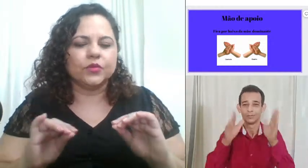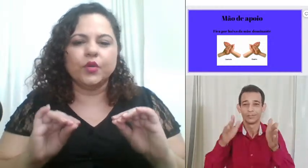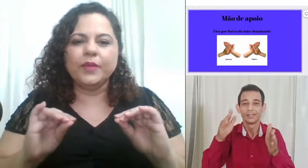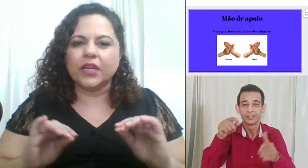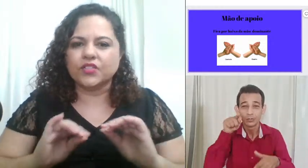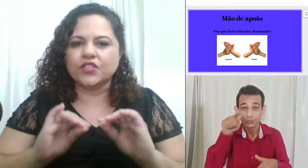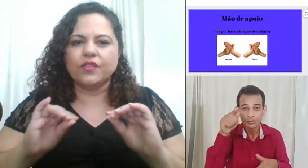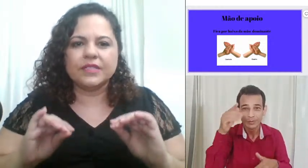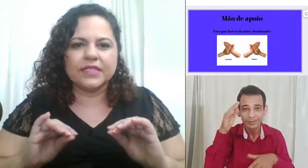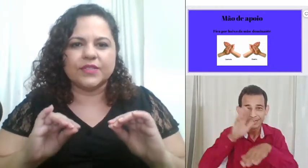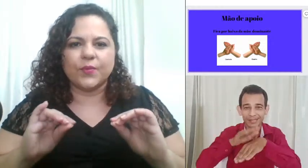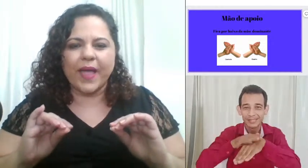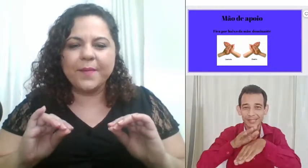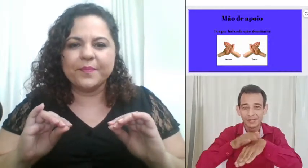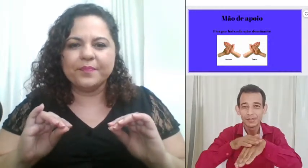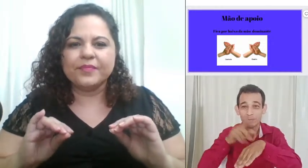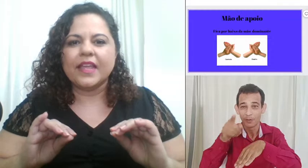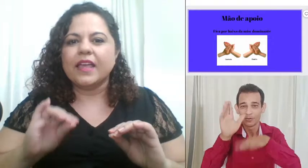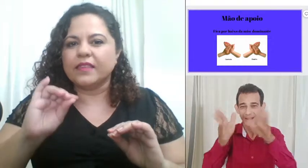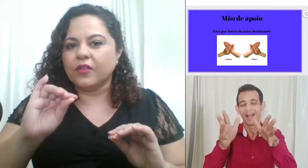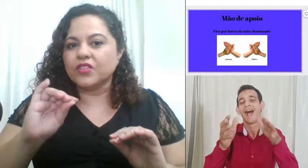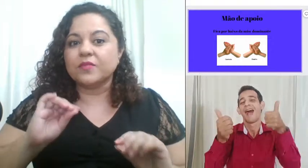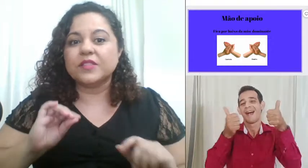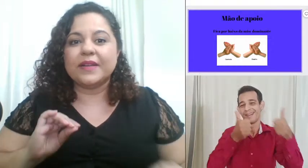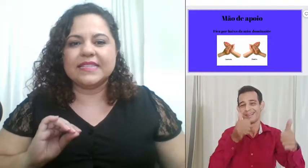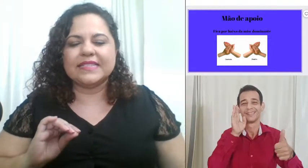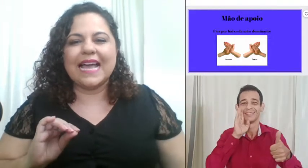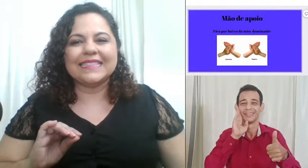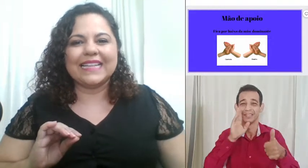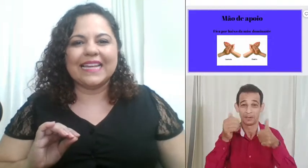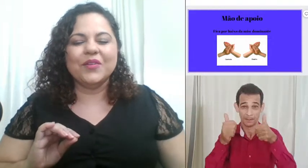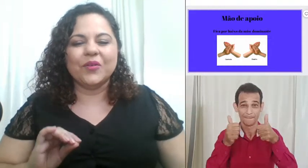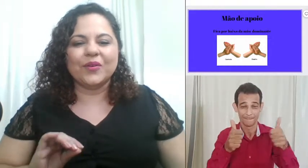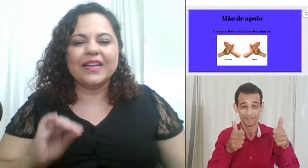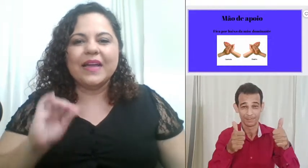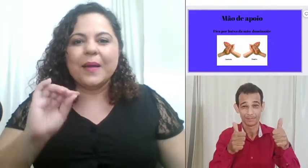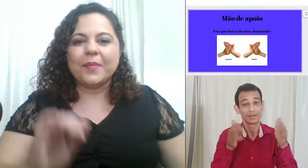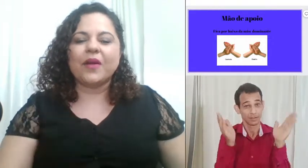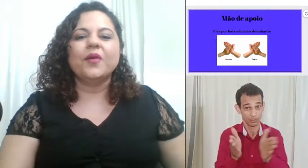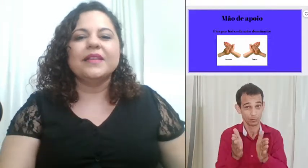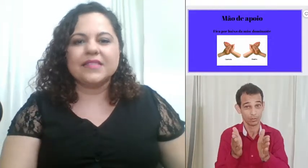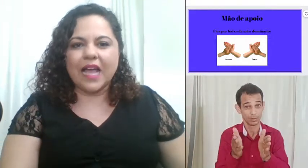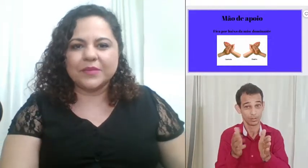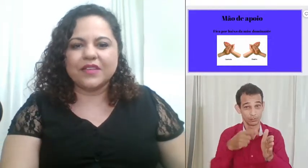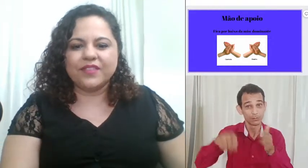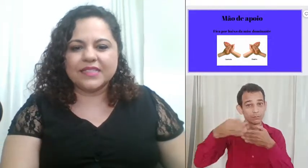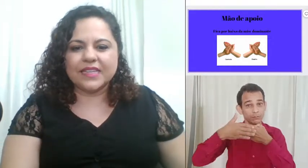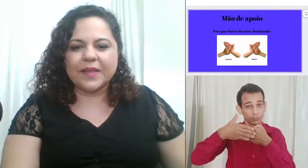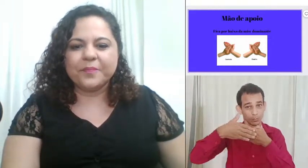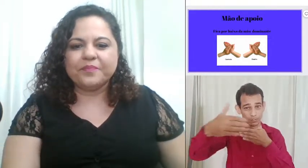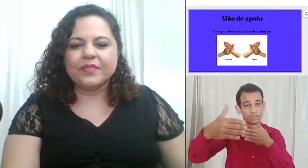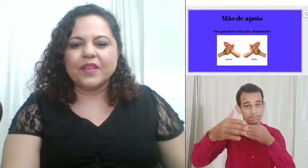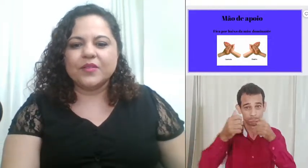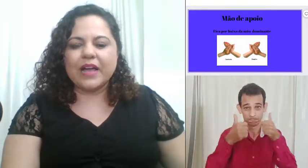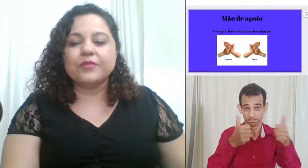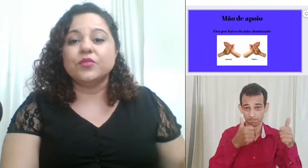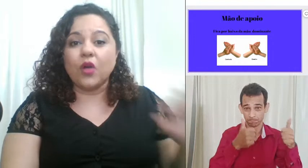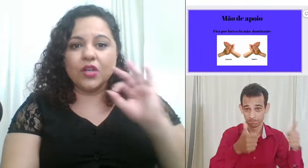dominante de vocês não é então nós vamos precisar dela agora para começarmos a fazer o nosso